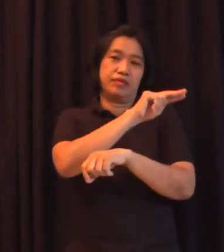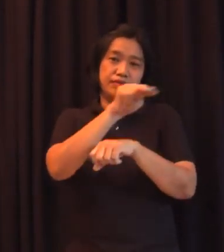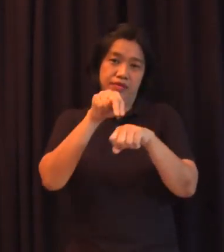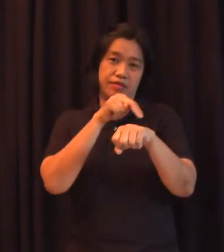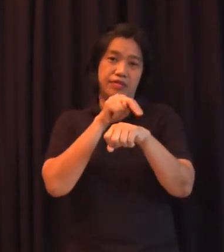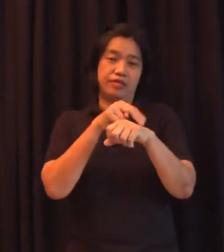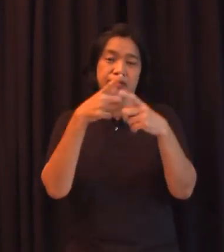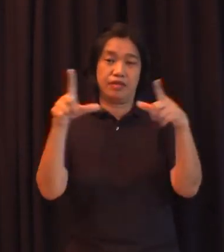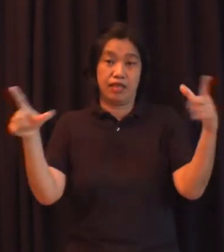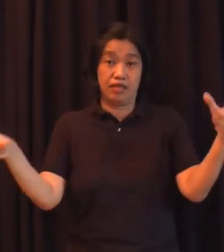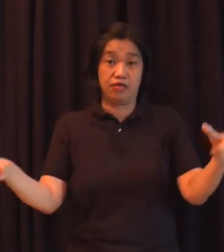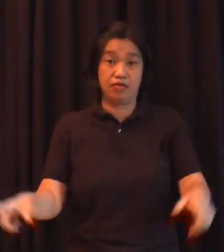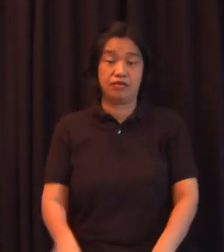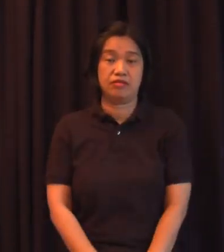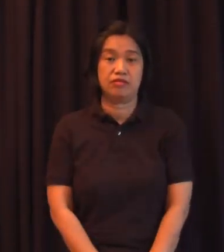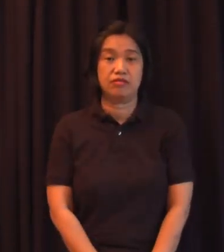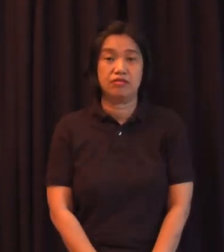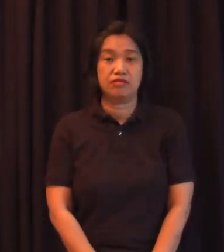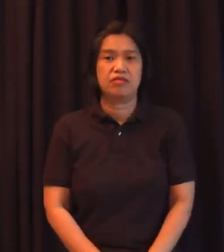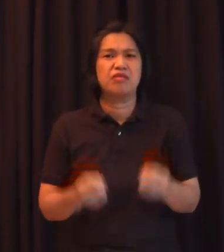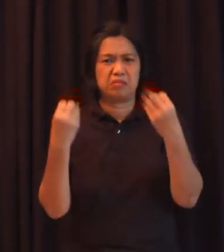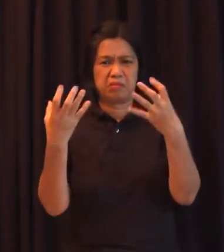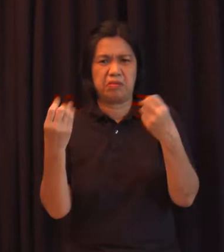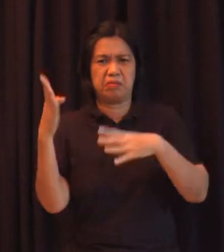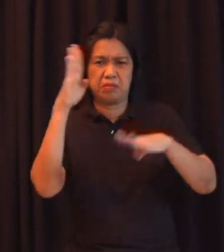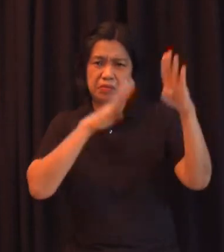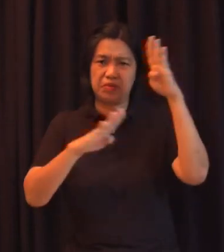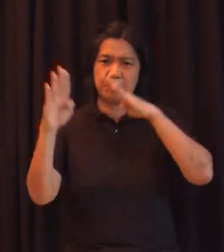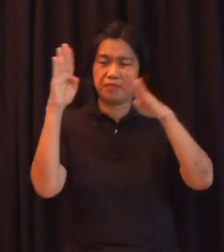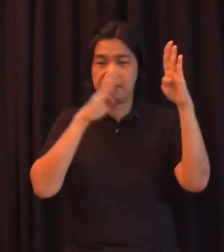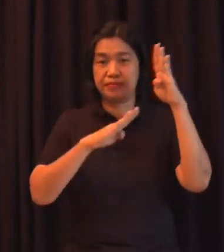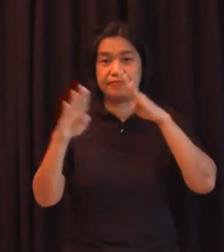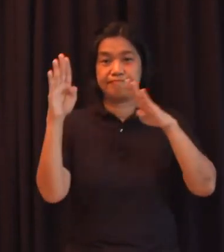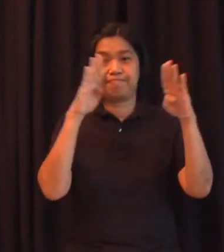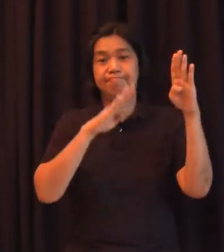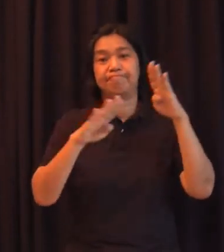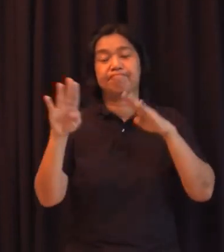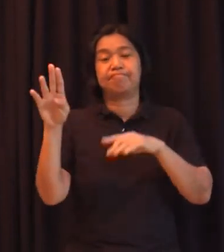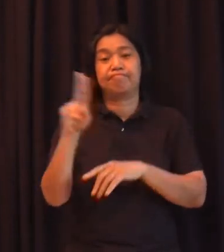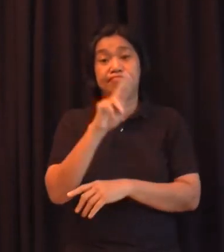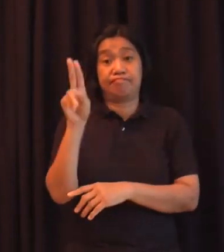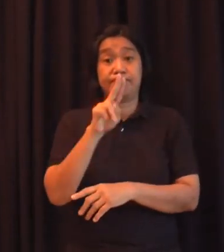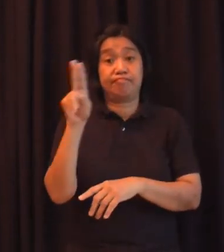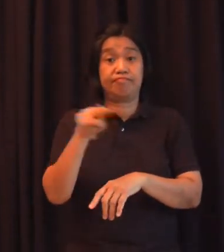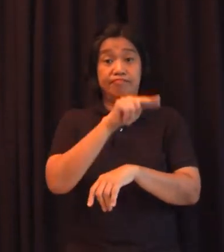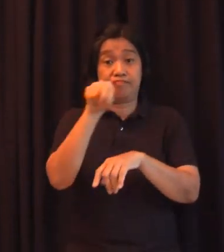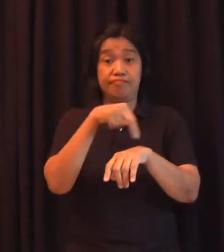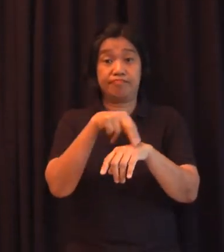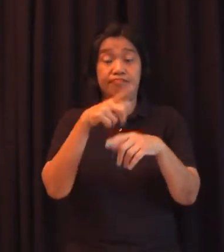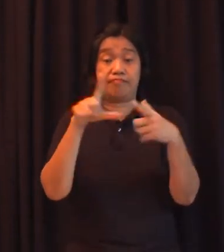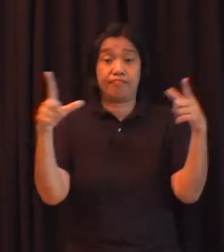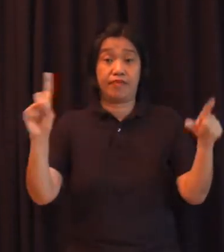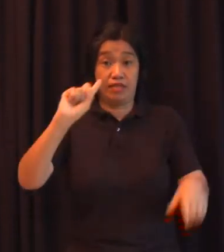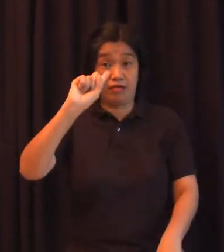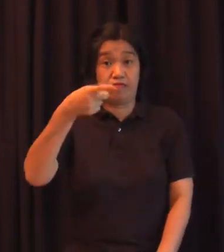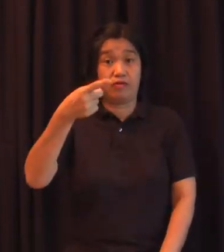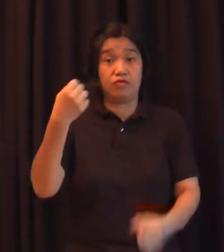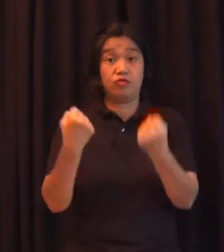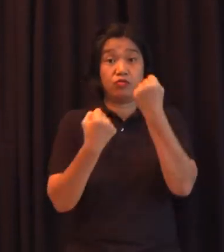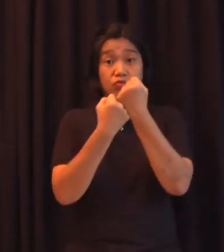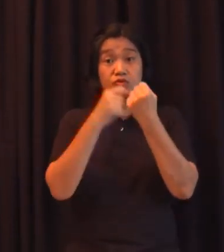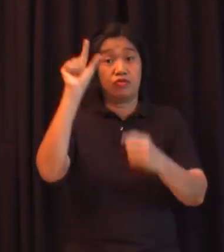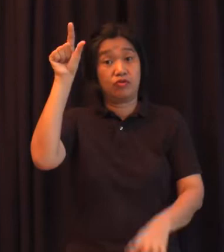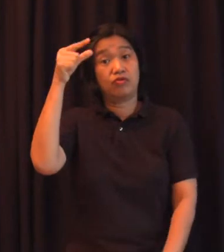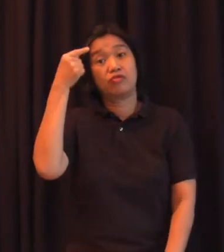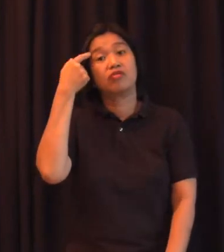Maraming problema yung paggamit ng wikang pambansa. Unang-una na nga yung support na lang pamahalaan. dapat kasi yung gobyerno yung